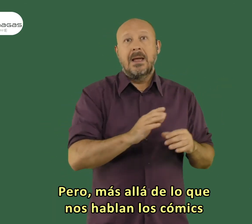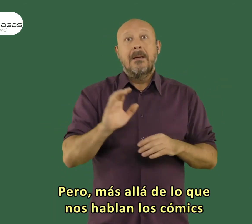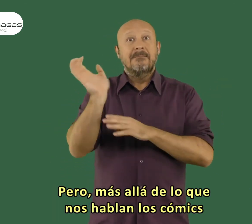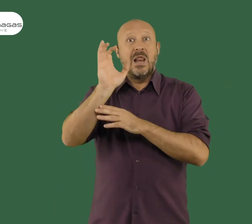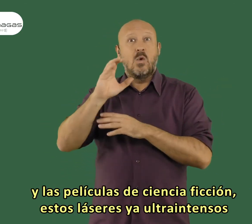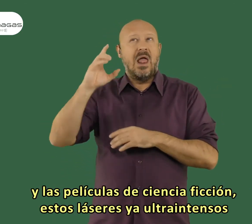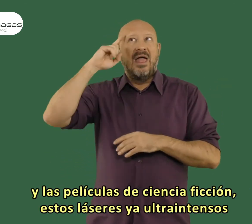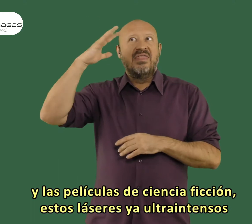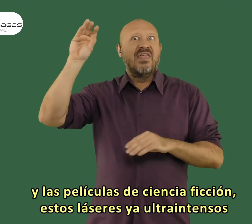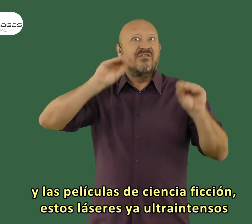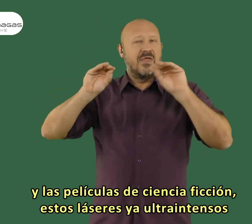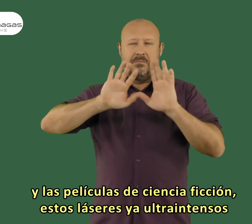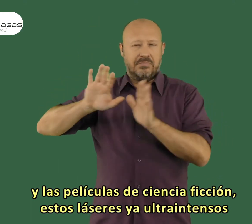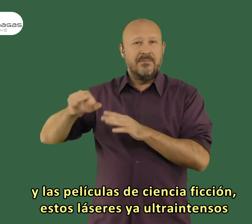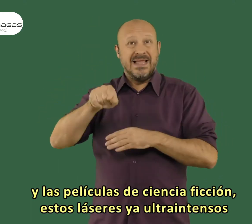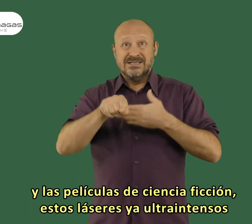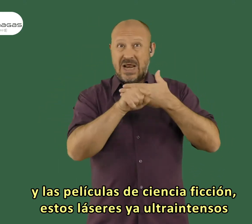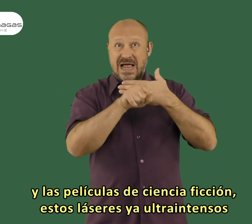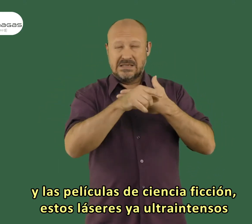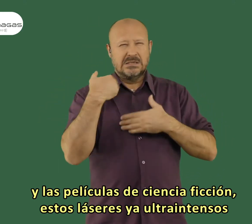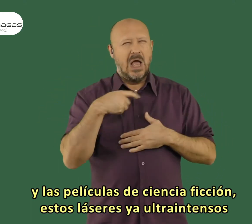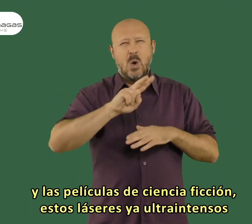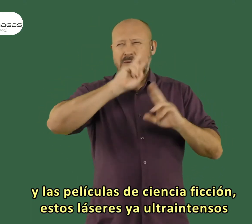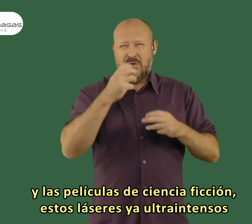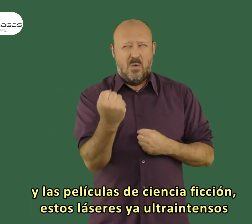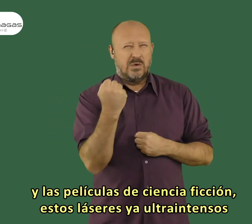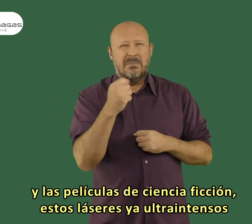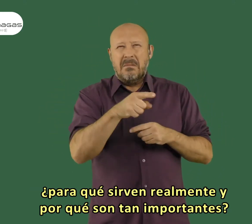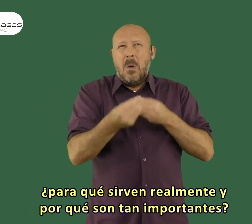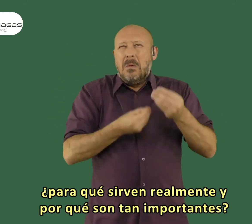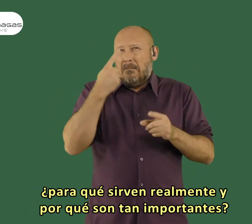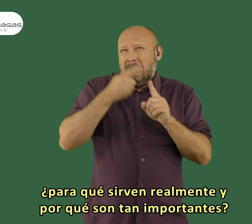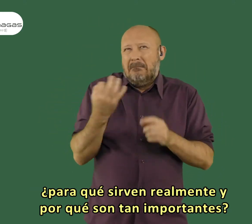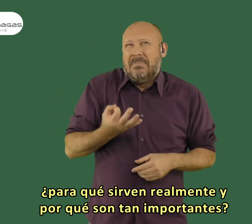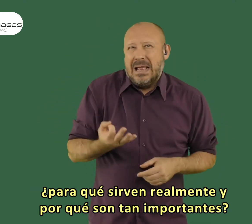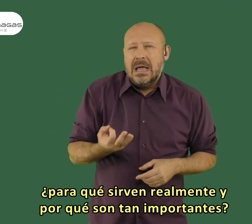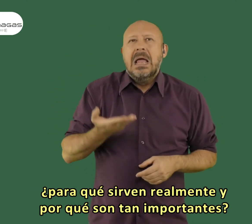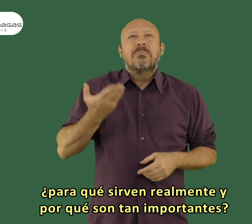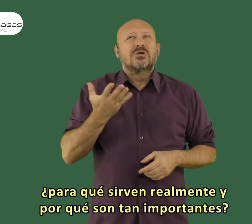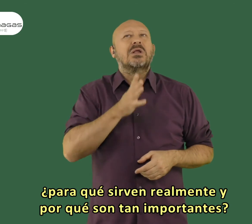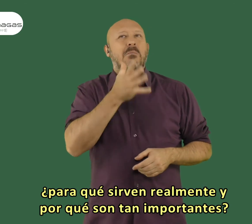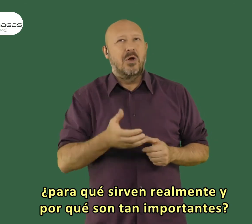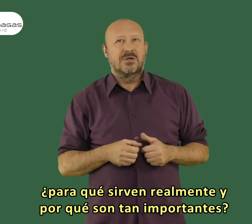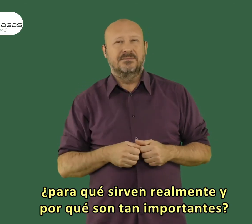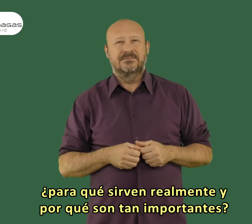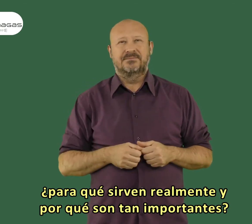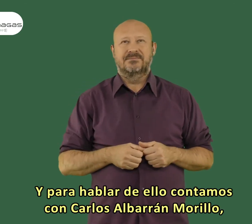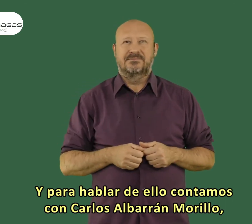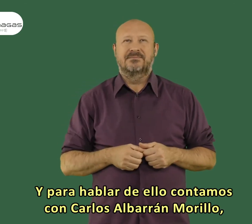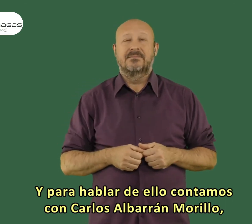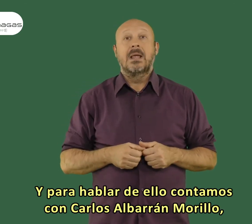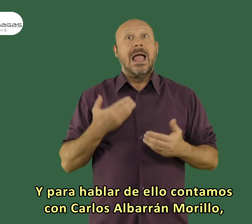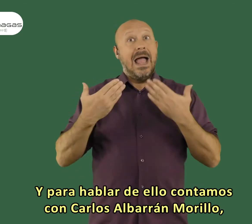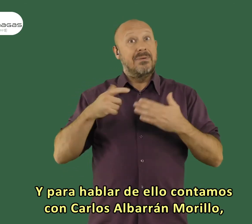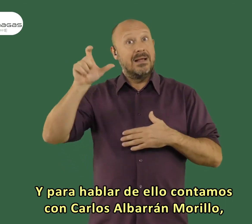hablan los cómics y las películas de ciencia ficción, estos láseres ya ultra intensos, ¿para qué sirven realmente y por qué son tan importantes?